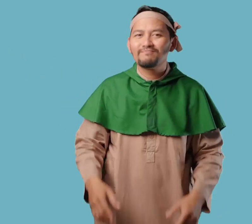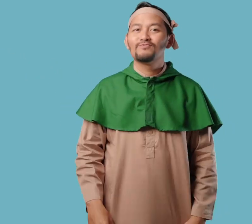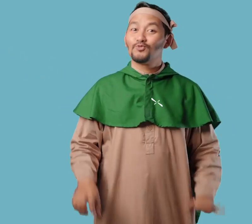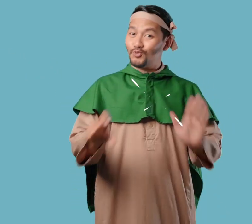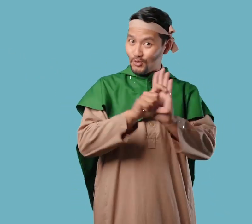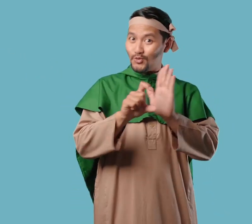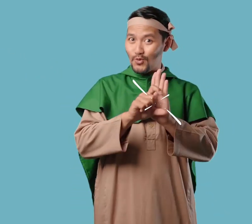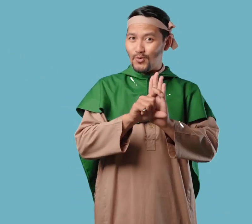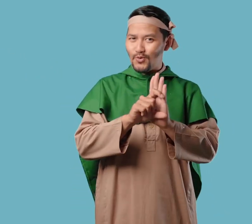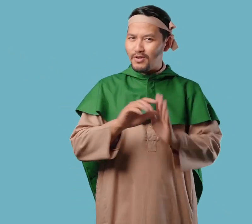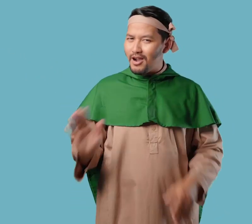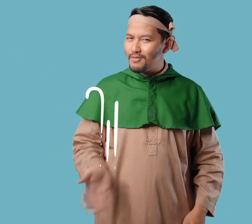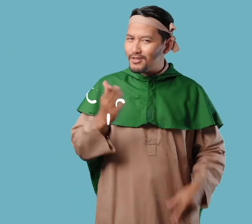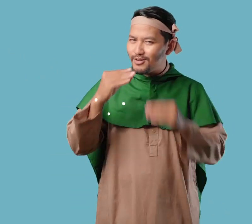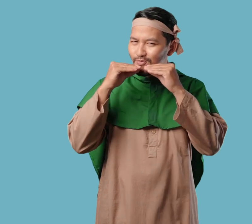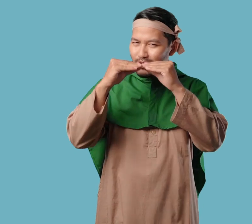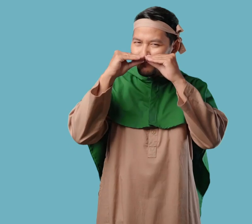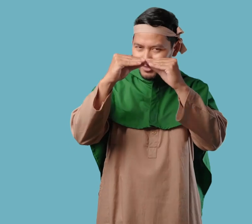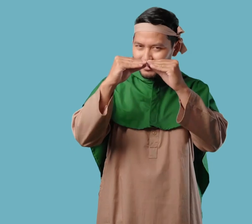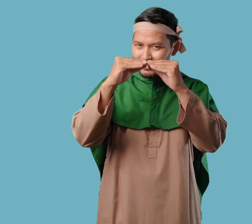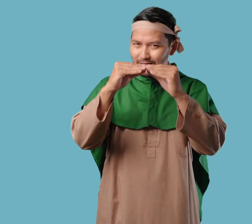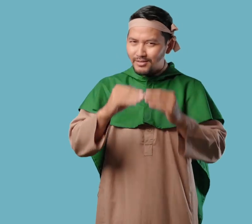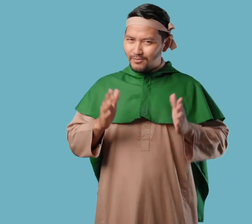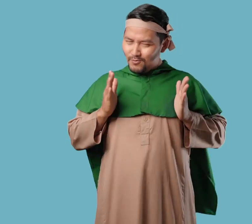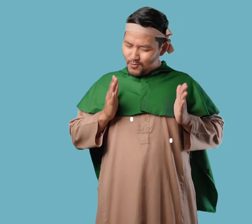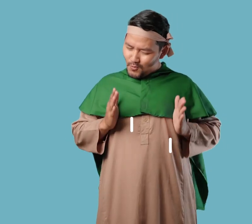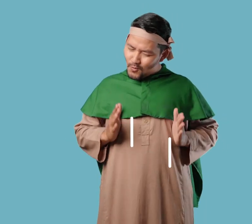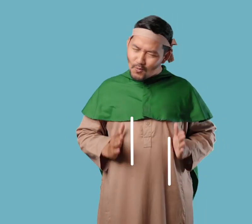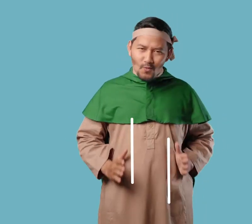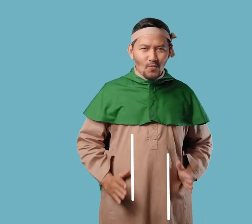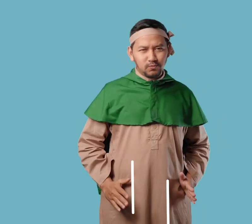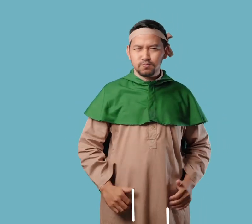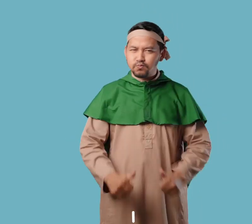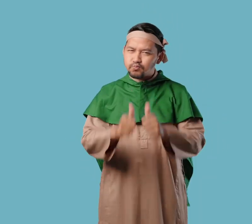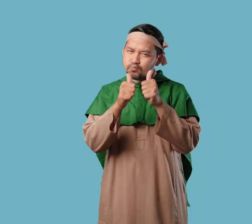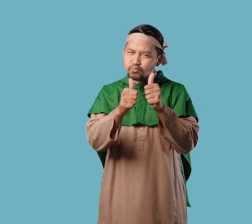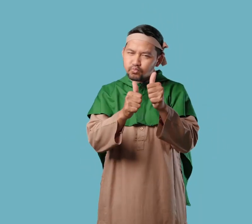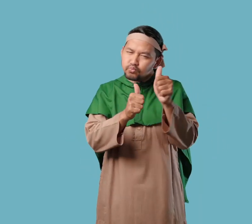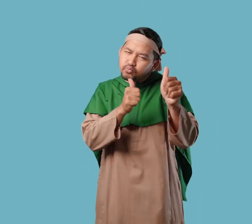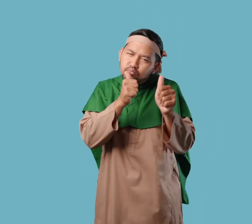Nabi Muhammad mendakwakan Islam melalui contoh akhlak beliau yang sangat terpuji